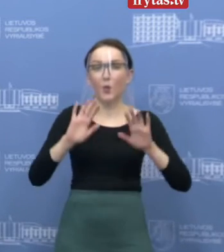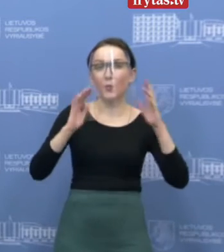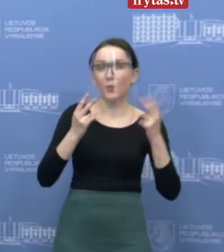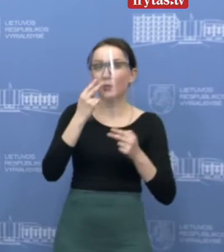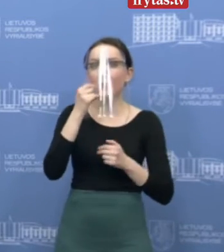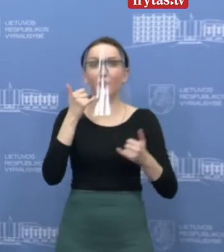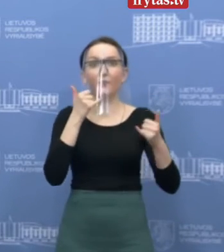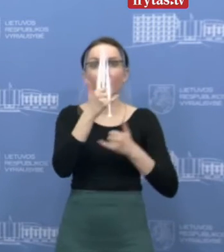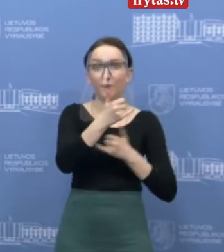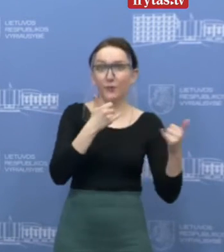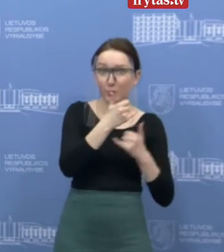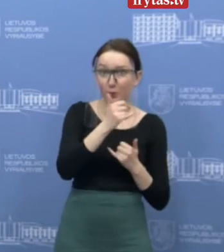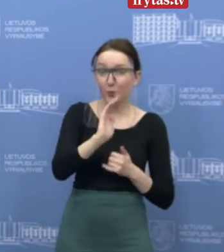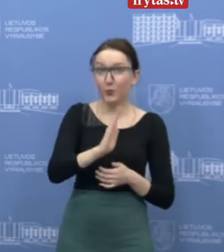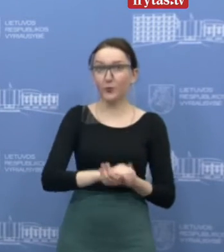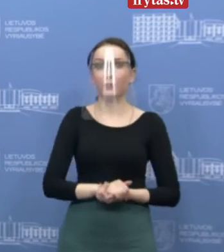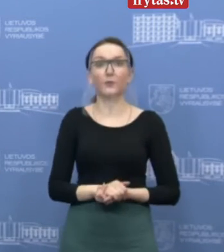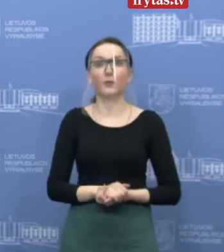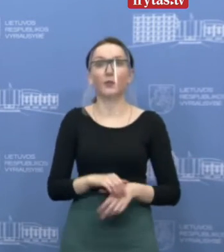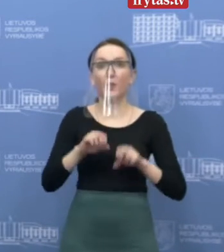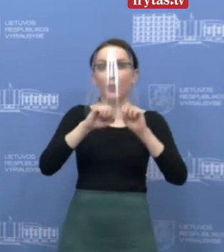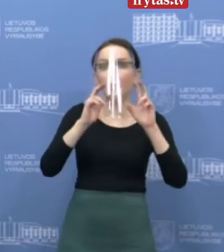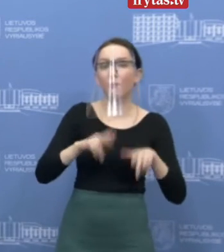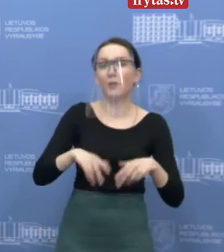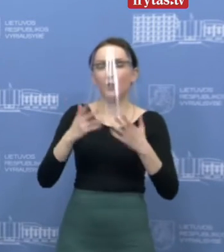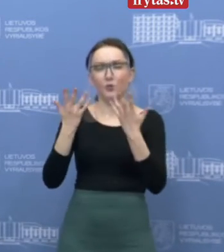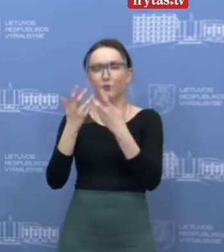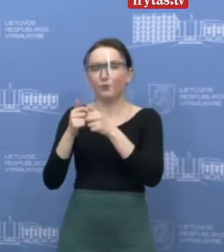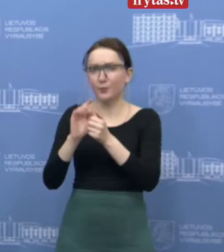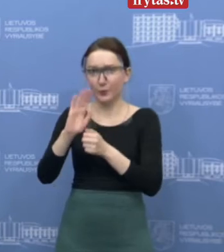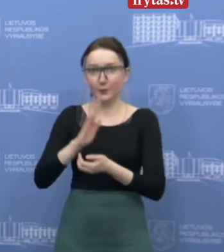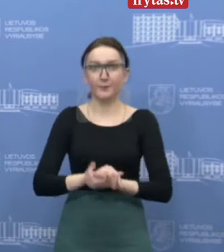atitinkami skambučiai padaryti, dar yra specialus algoritmas.